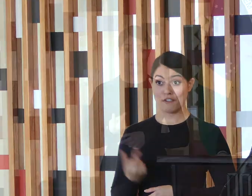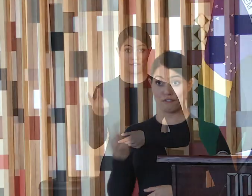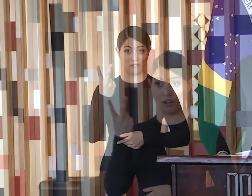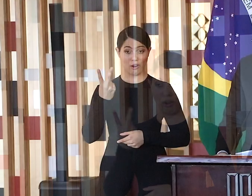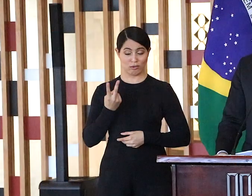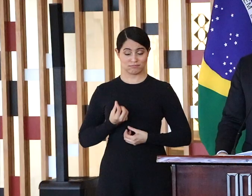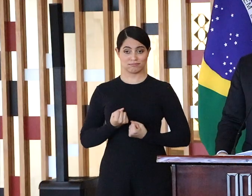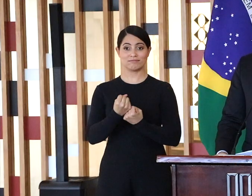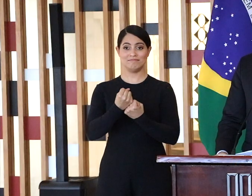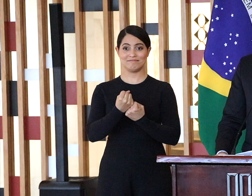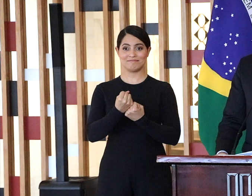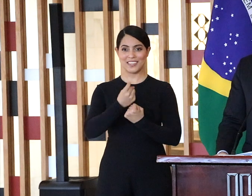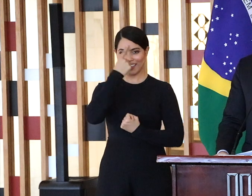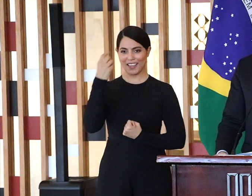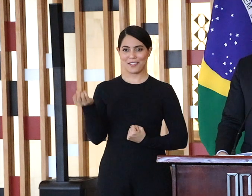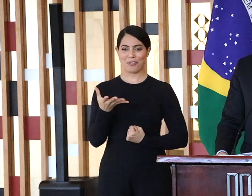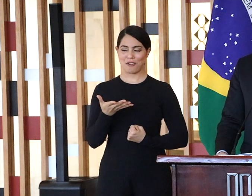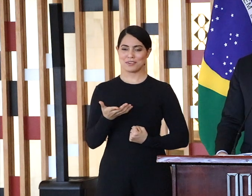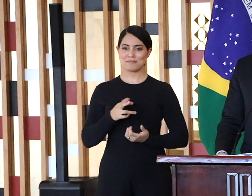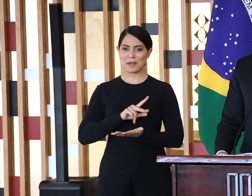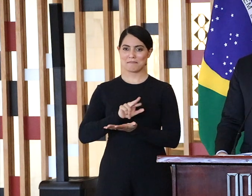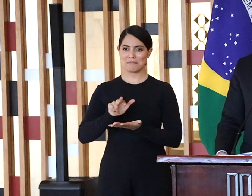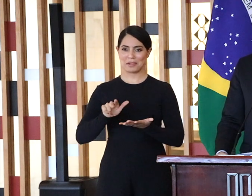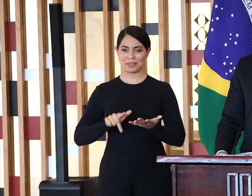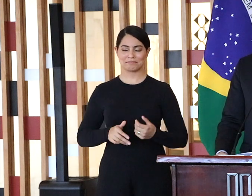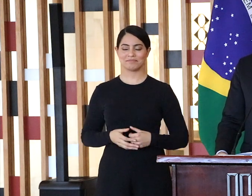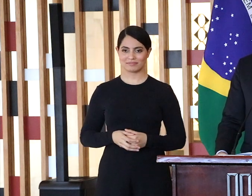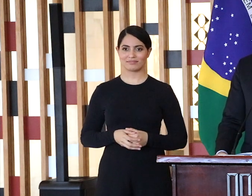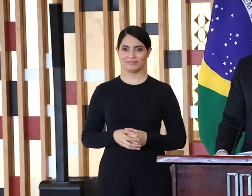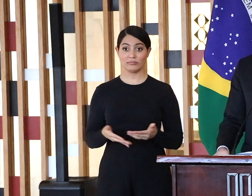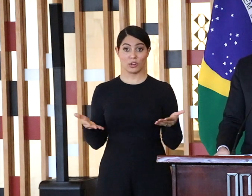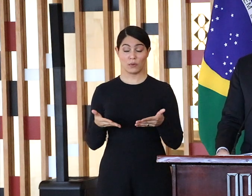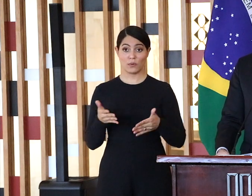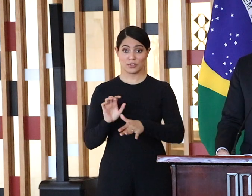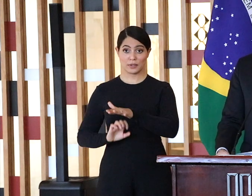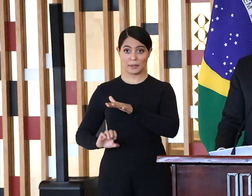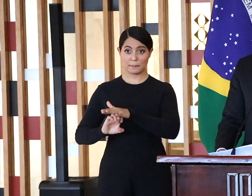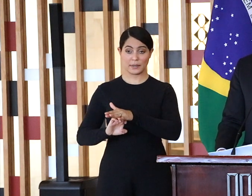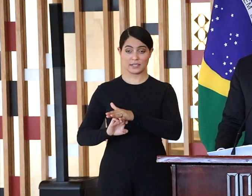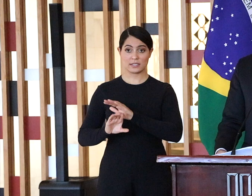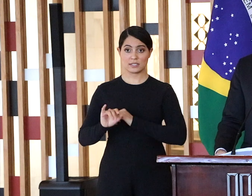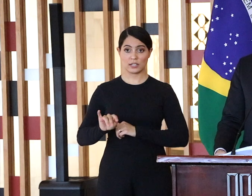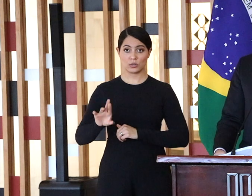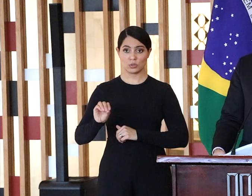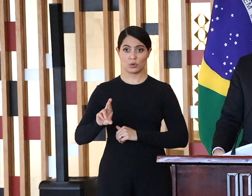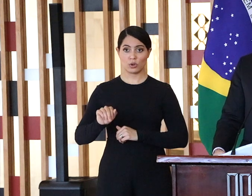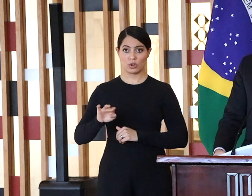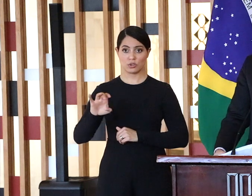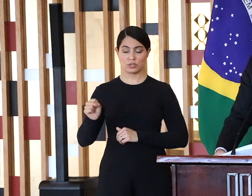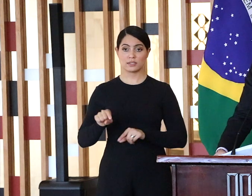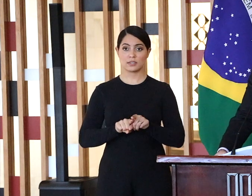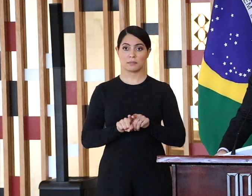inovar. A parceria hoje estabelecida entre o Centro Rochas e a Apex Brasil é passo instrumental para o